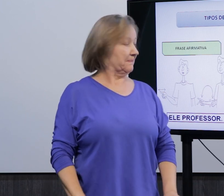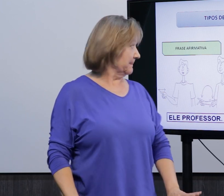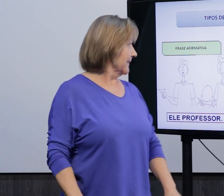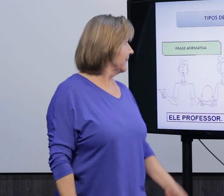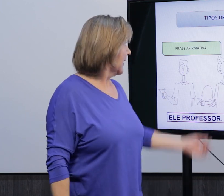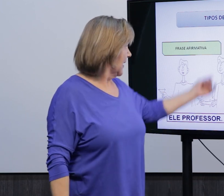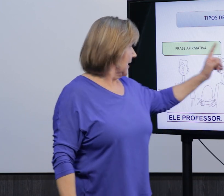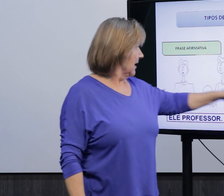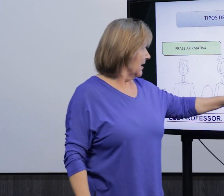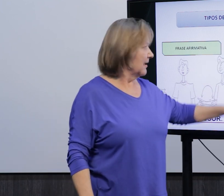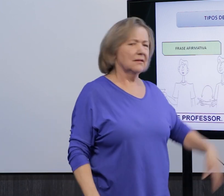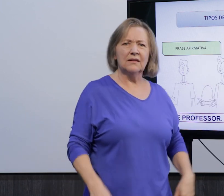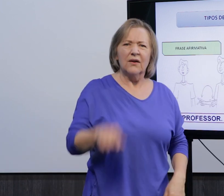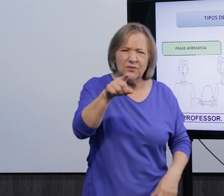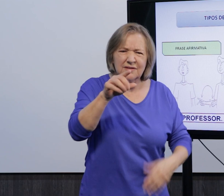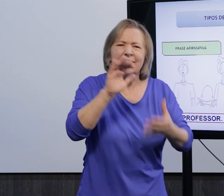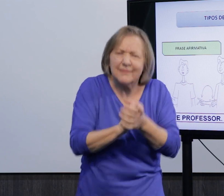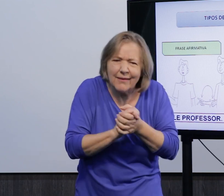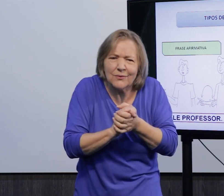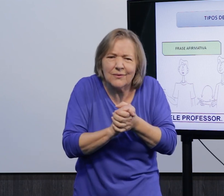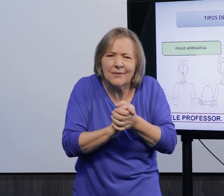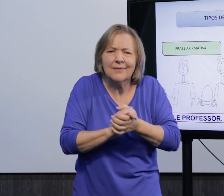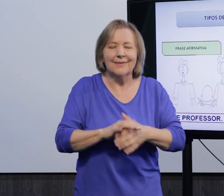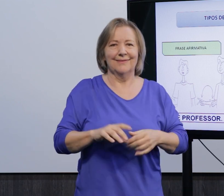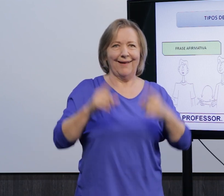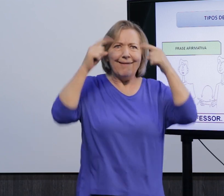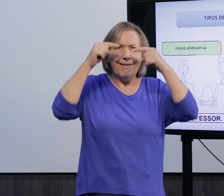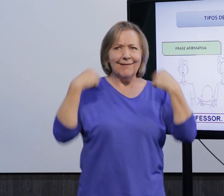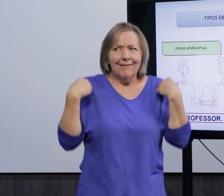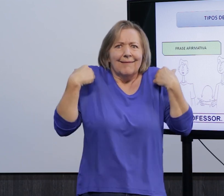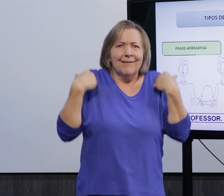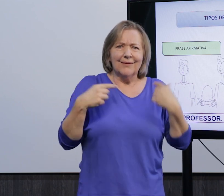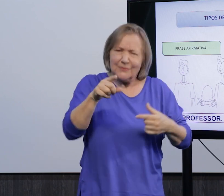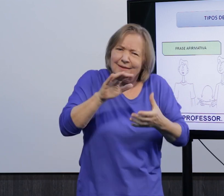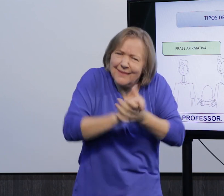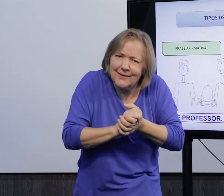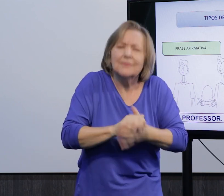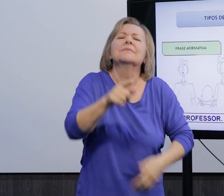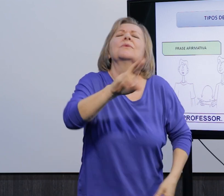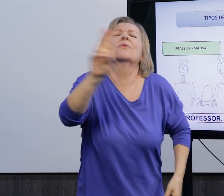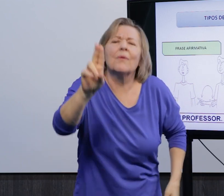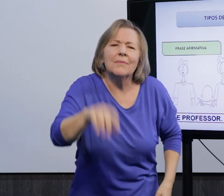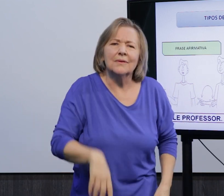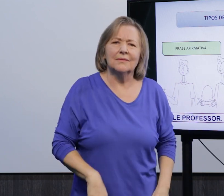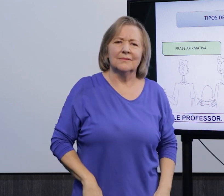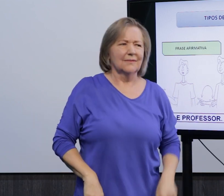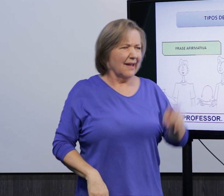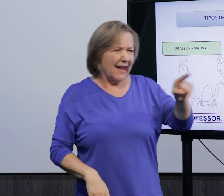certo? Então, interrogativa, você é casado? Olha só a expressão, né, eu faço esse movimento com os ombros, com a sobrancelha, você é